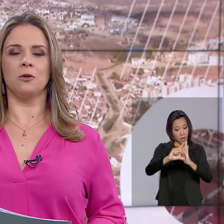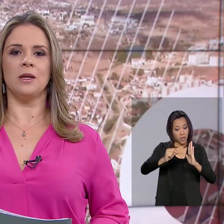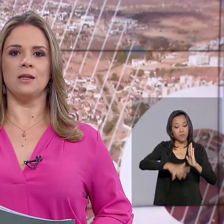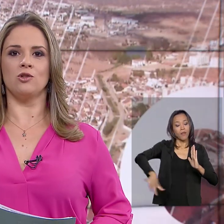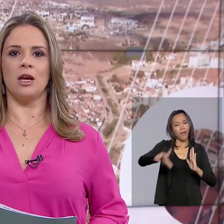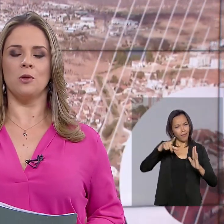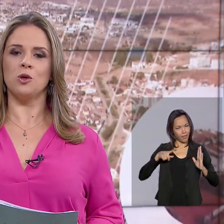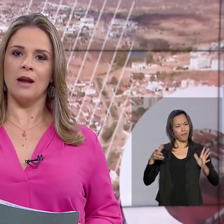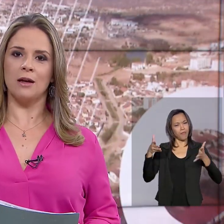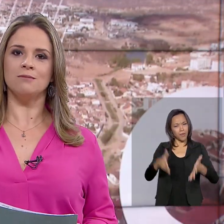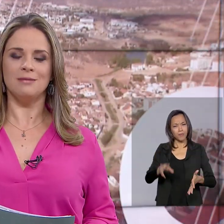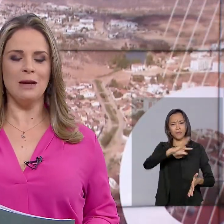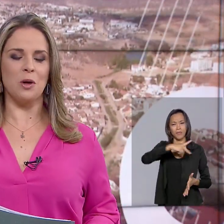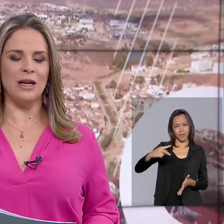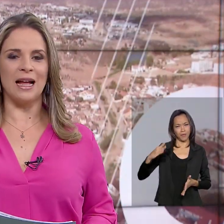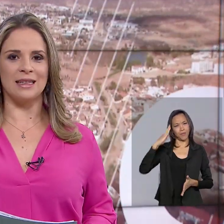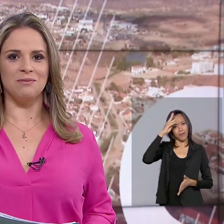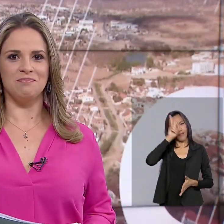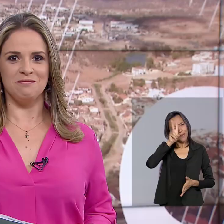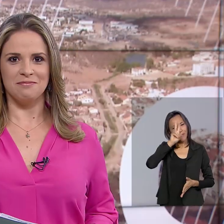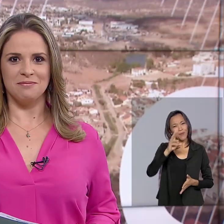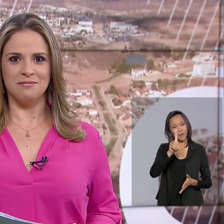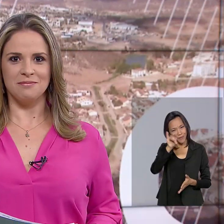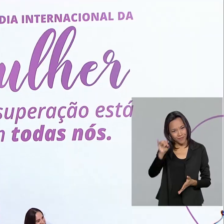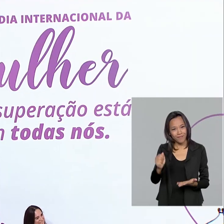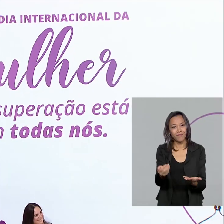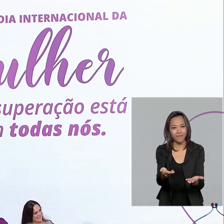participação do presidente Jair Bolsonaro, lembrou a data.